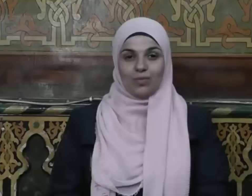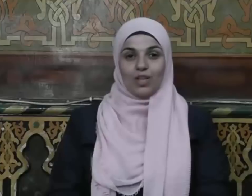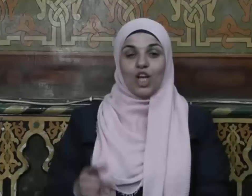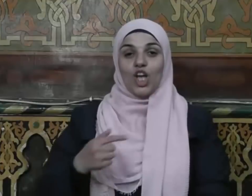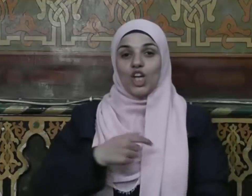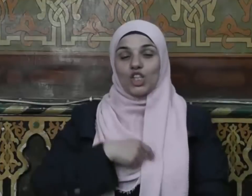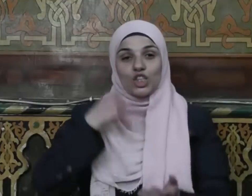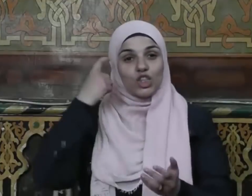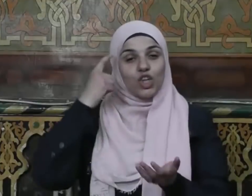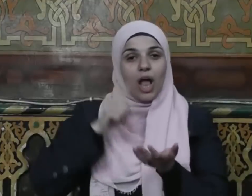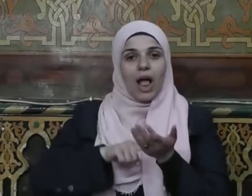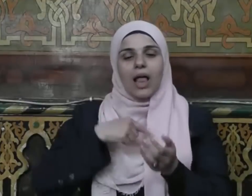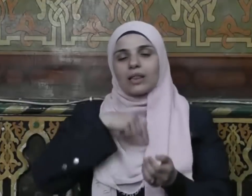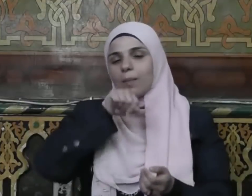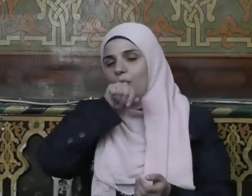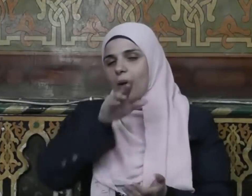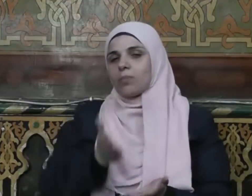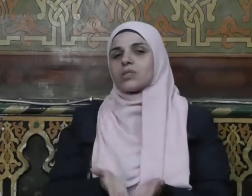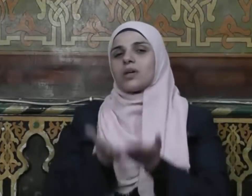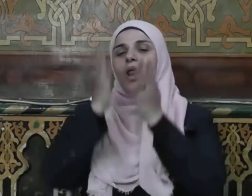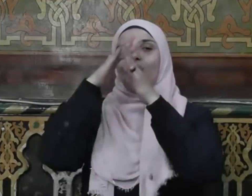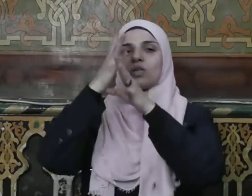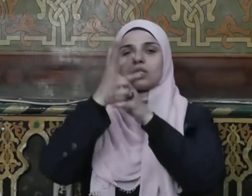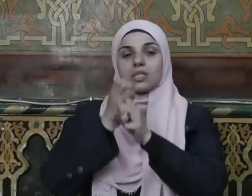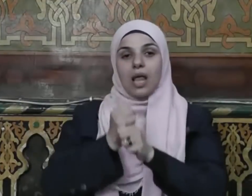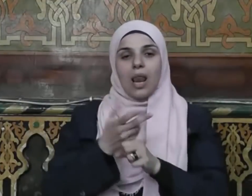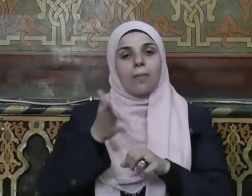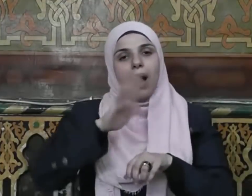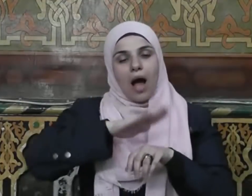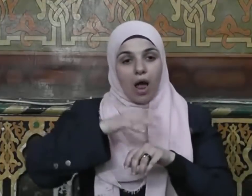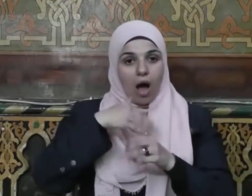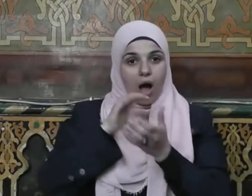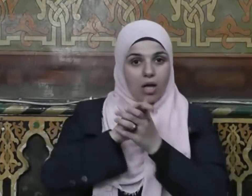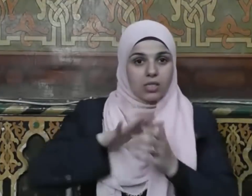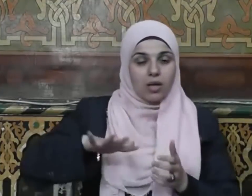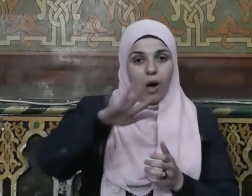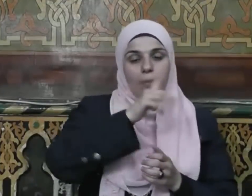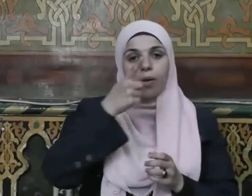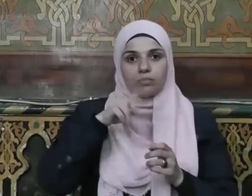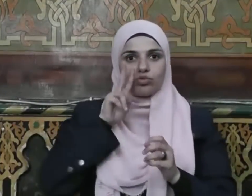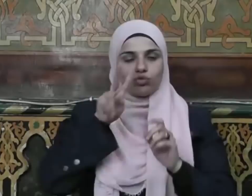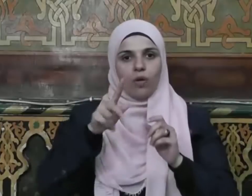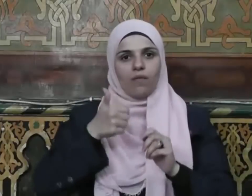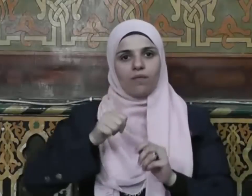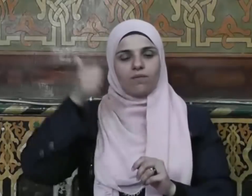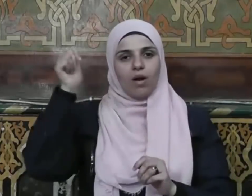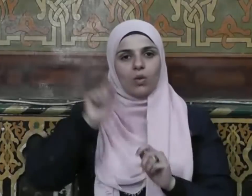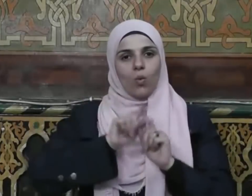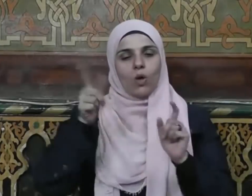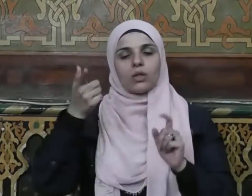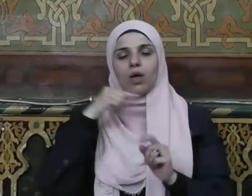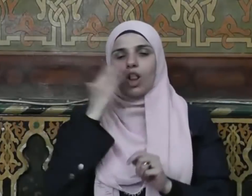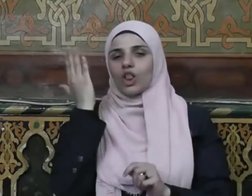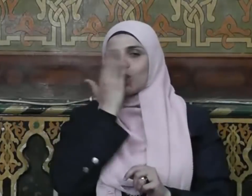شهادة النبي صلى الله عليه وسلم لأصحابه وبيان فضلهم والدروس